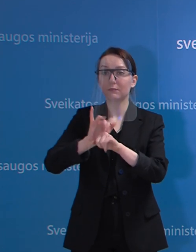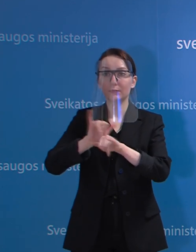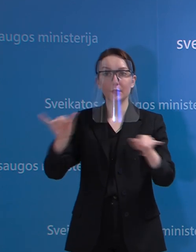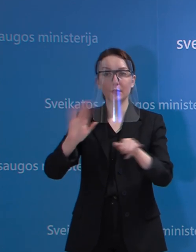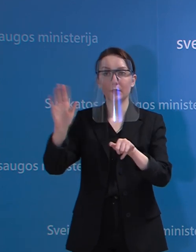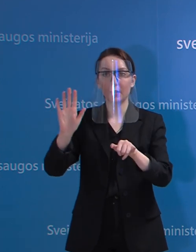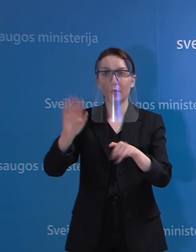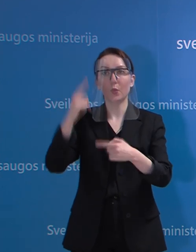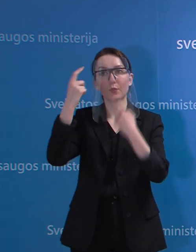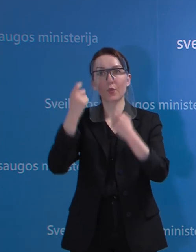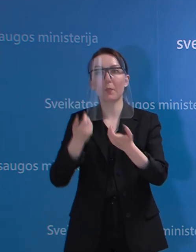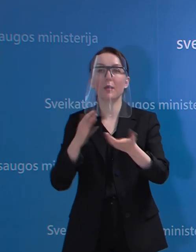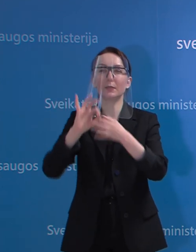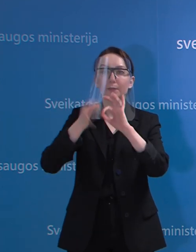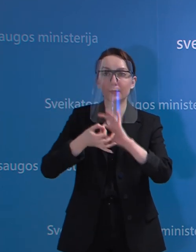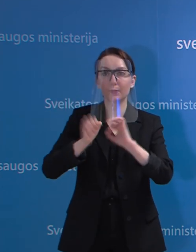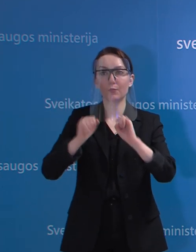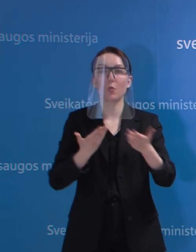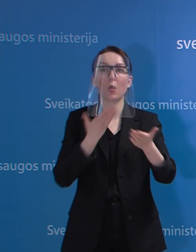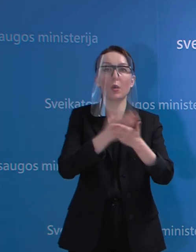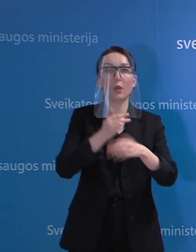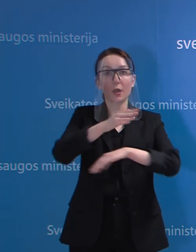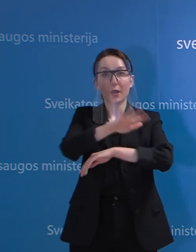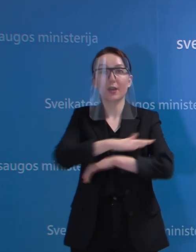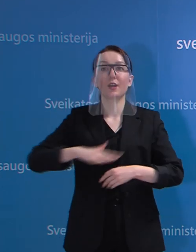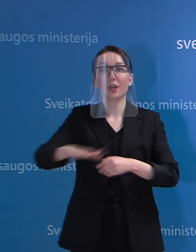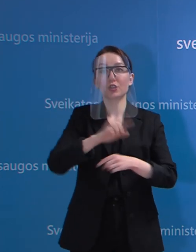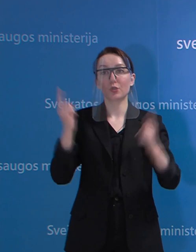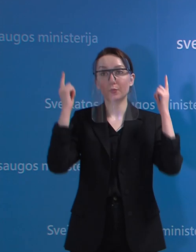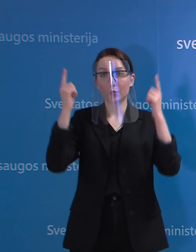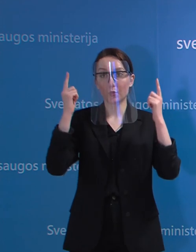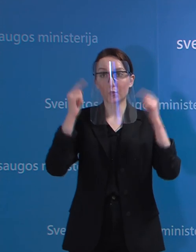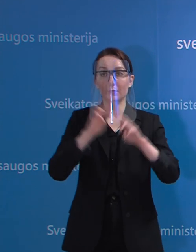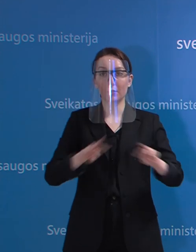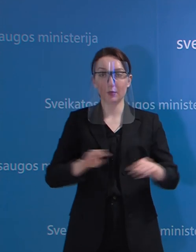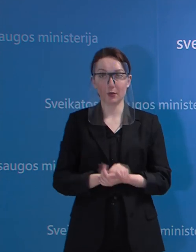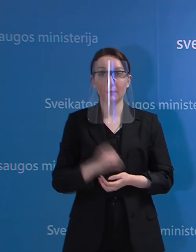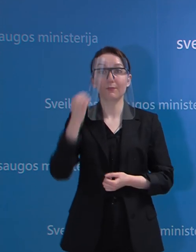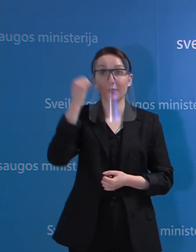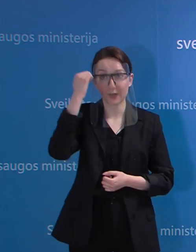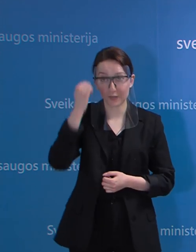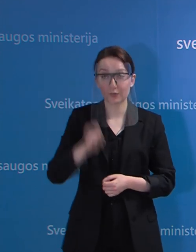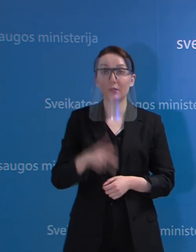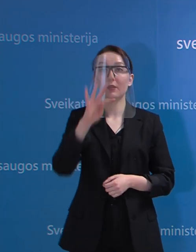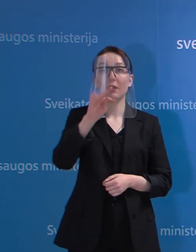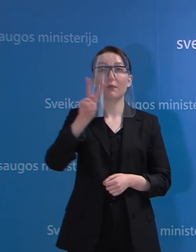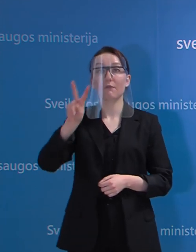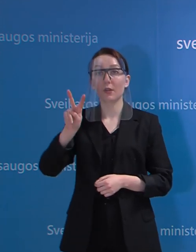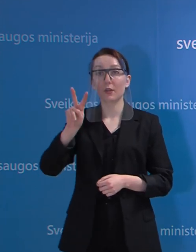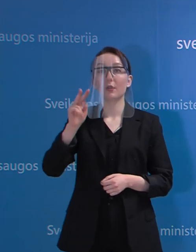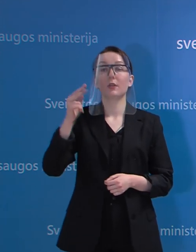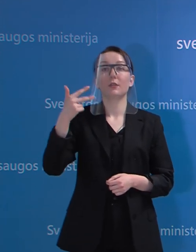tą informaciją galėtų pakomentuoti, aš manau, krašto apsaugos ministeriui. Ačiū. TV3 žinios,